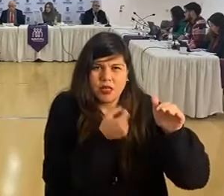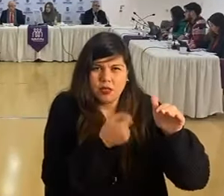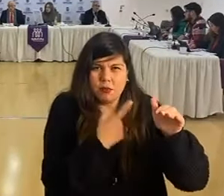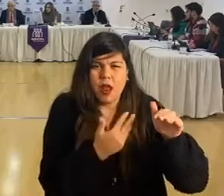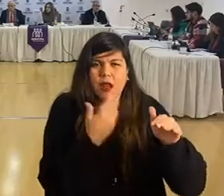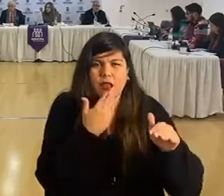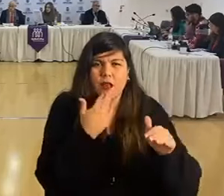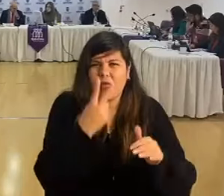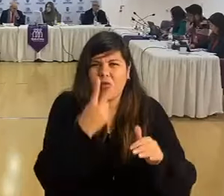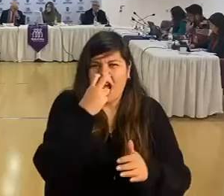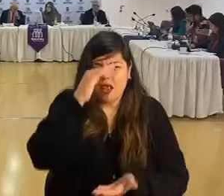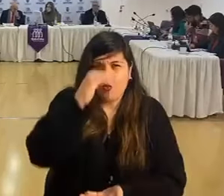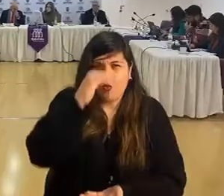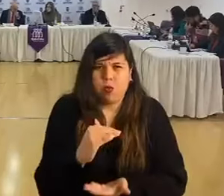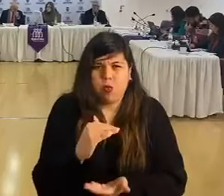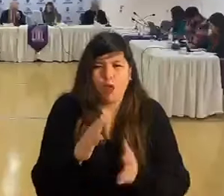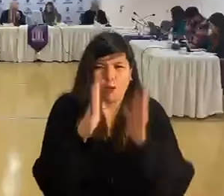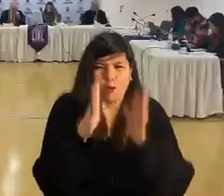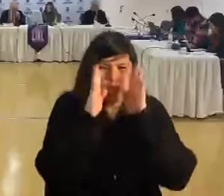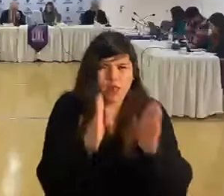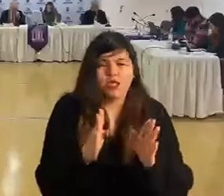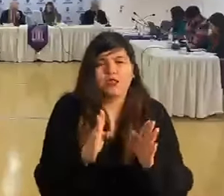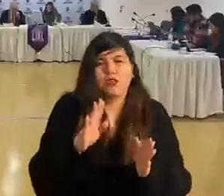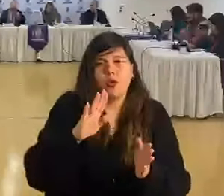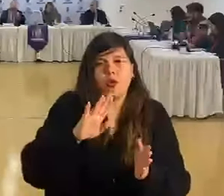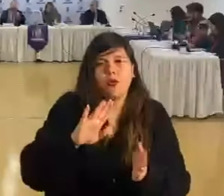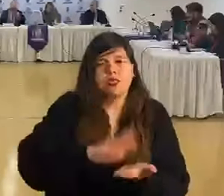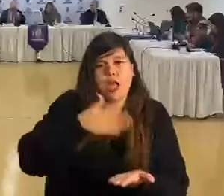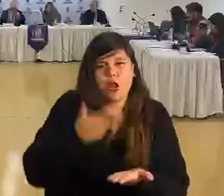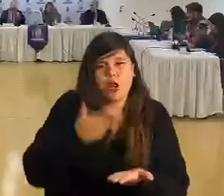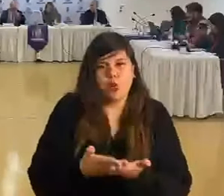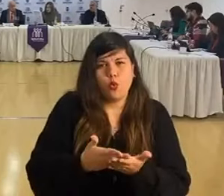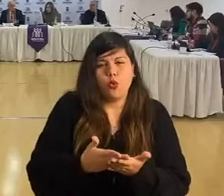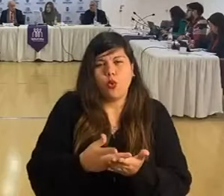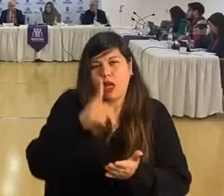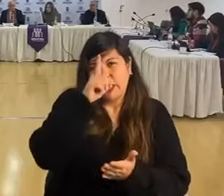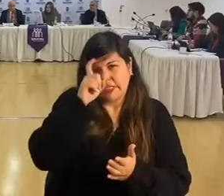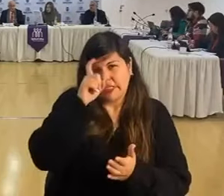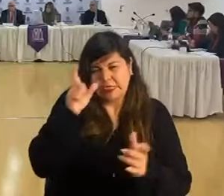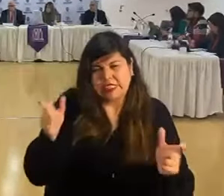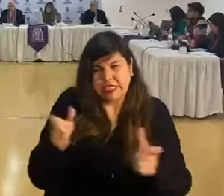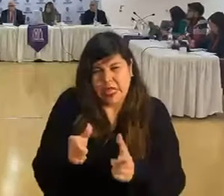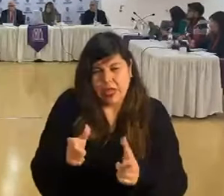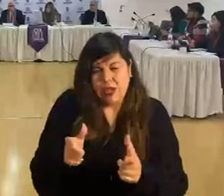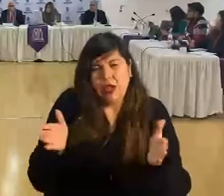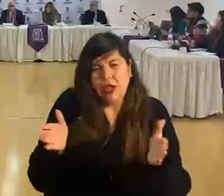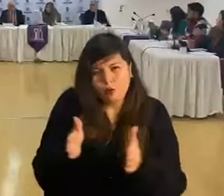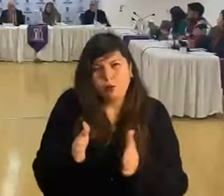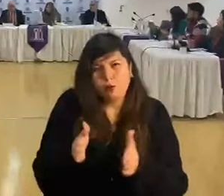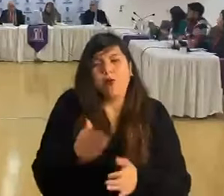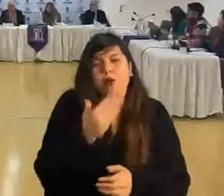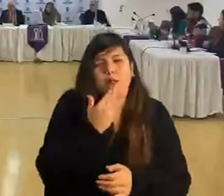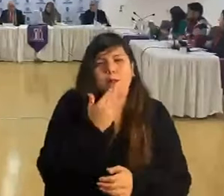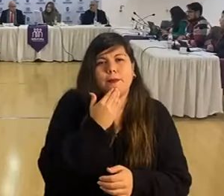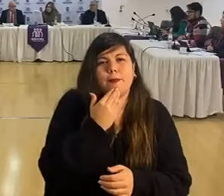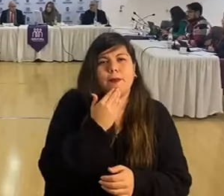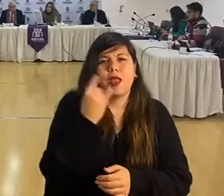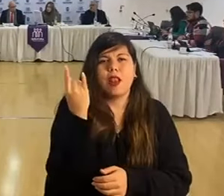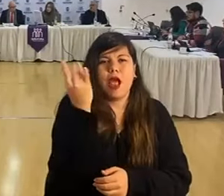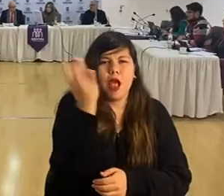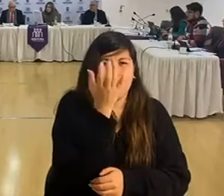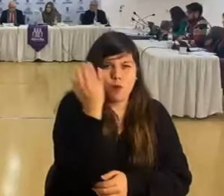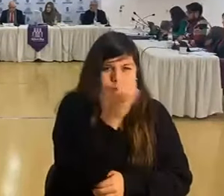aire comprimido para centros de atención primaria, SACU y ambulancias. ID